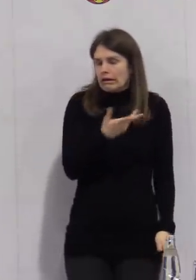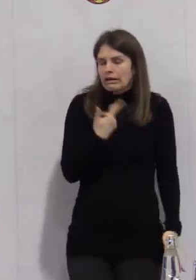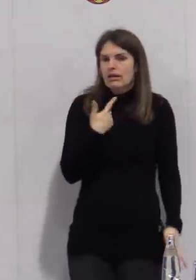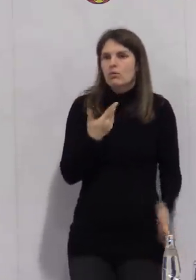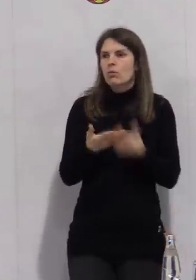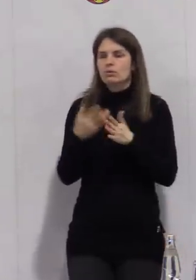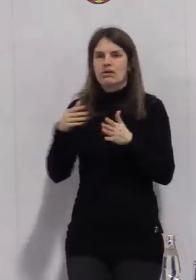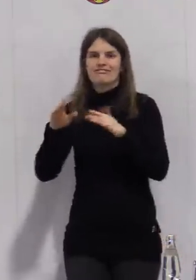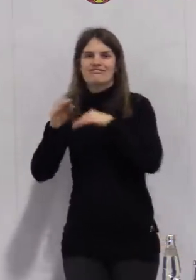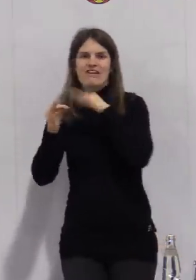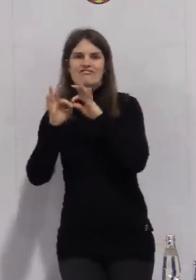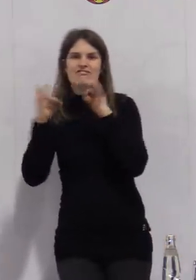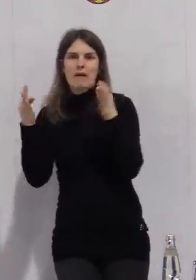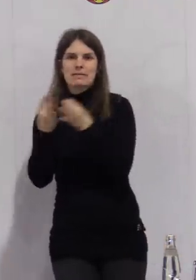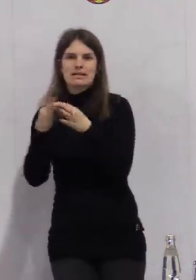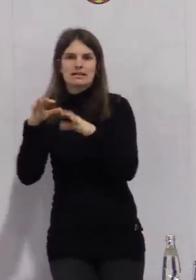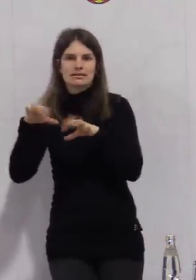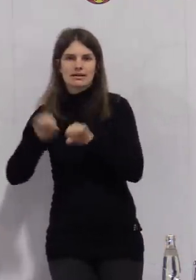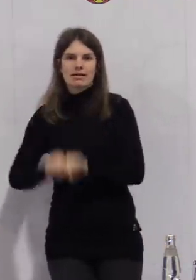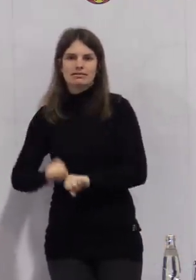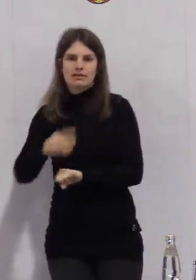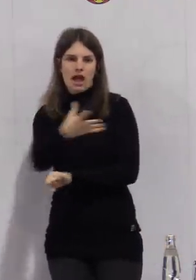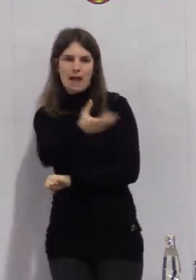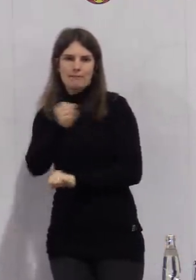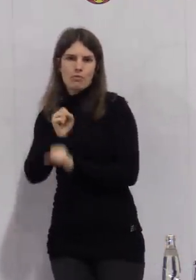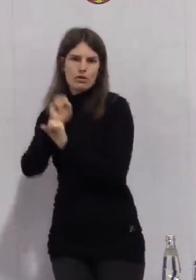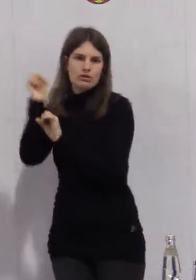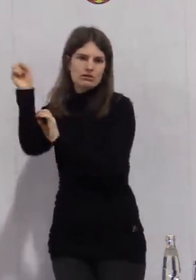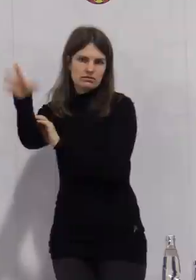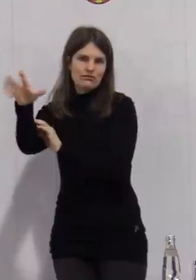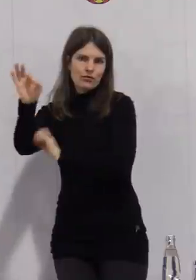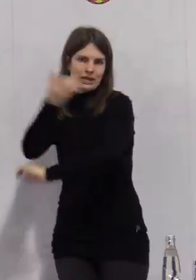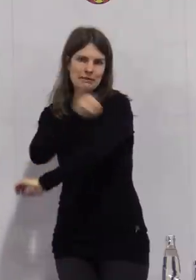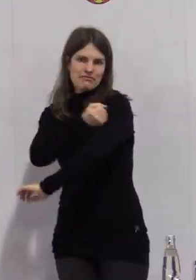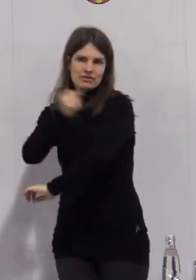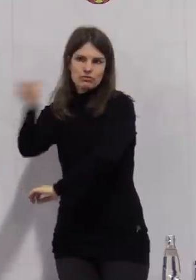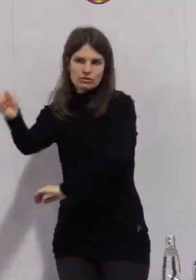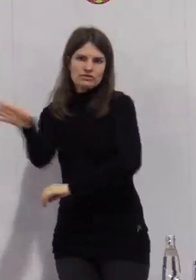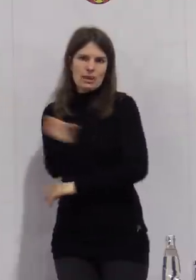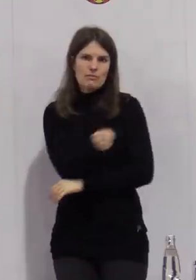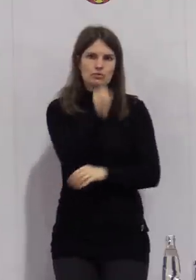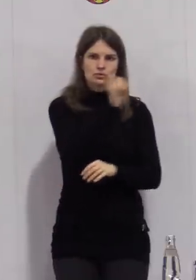Zeit nach dem Anruf auch dorthin kommen müssen, damit der Impfstoff noch verimpft werden kann.